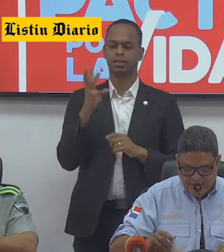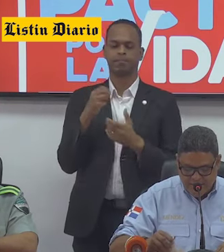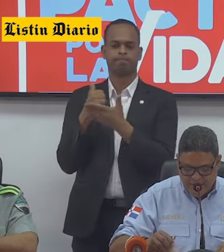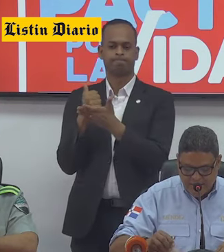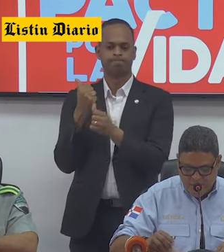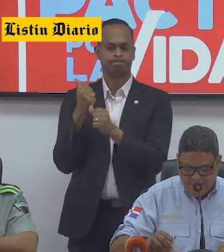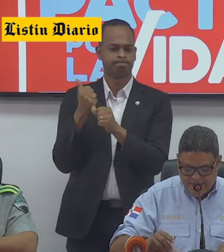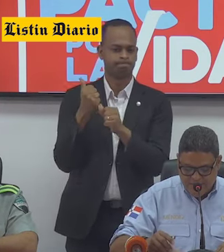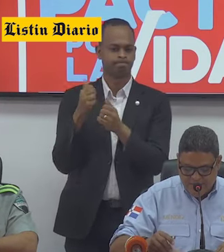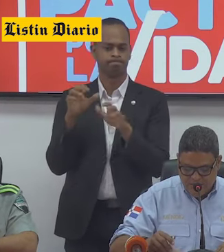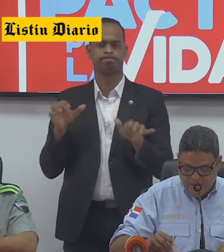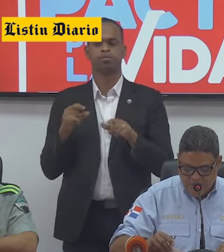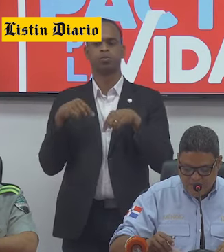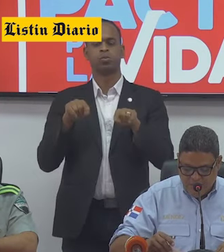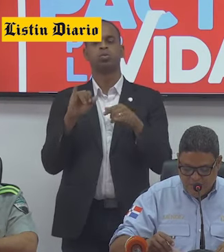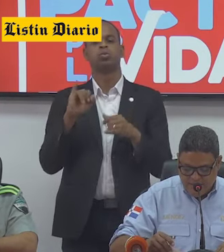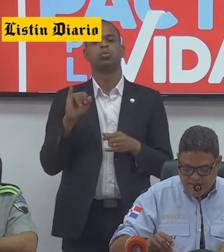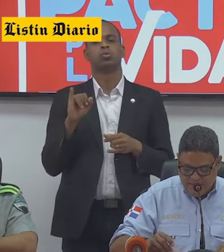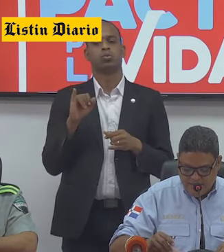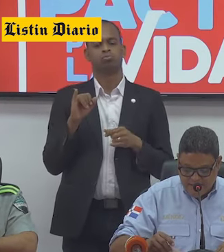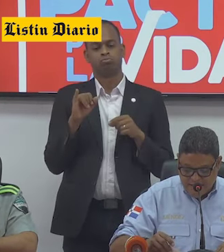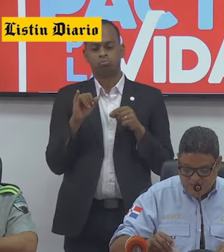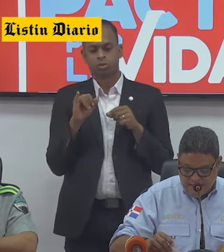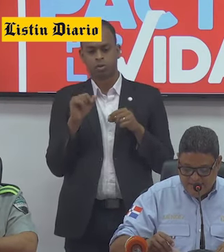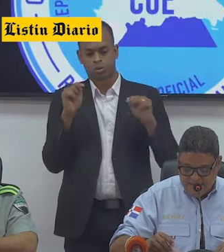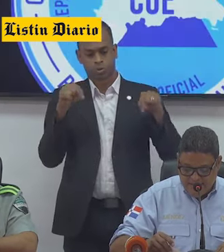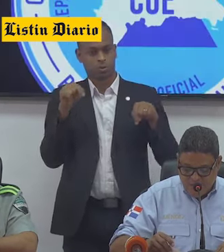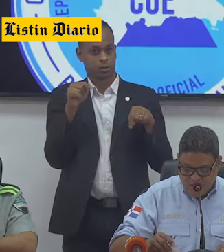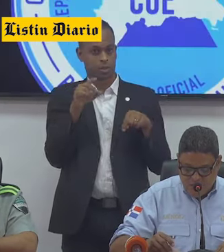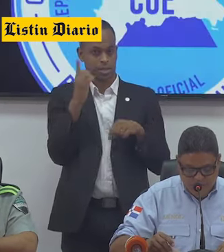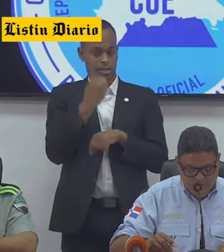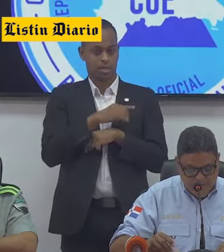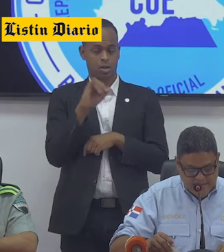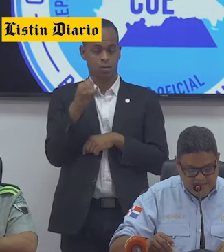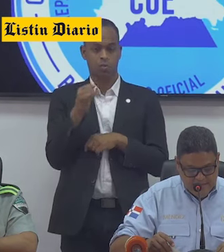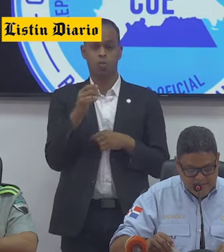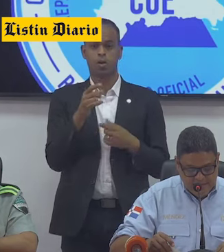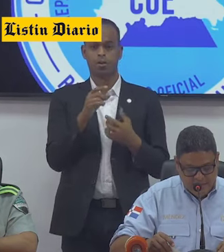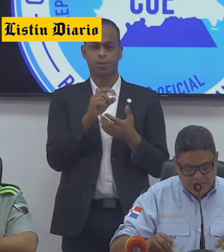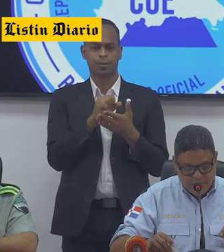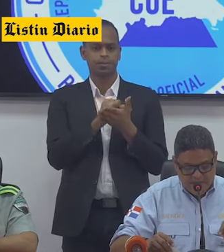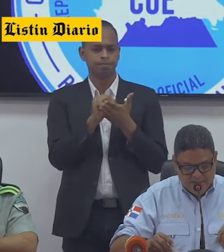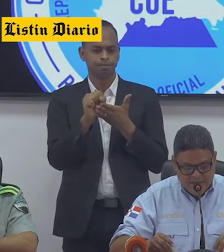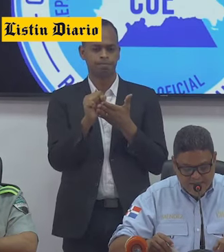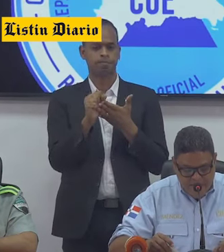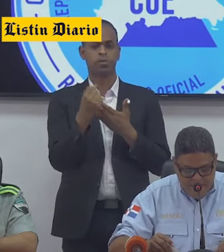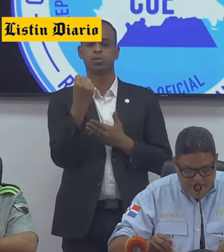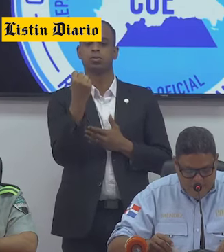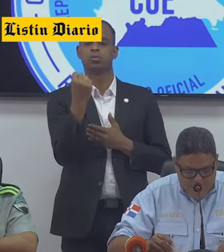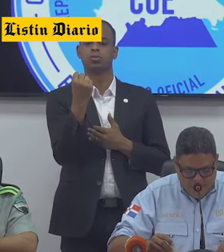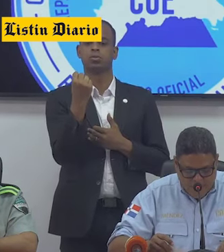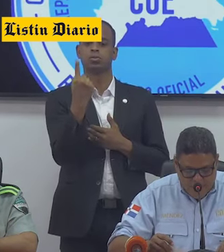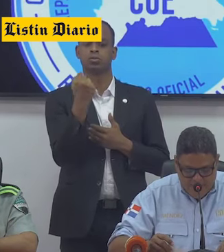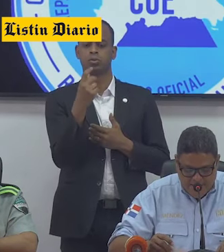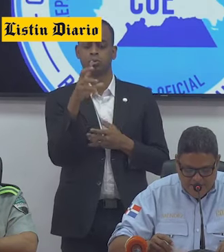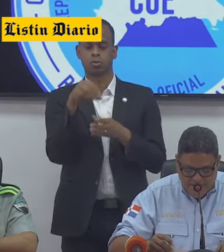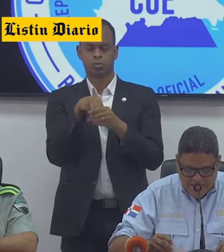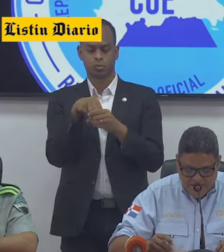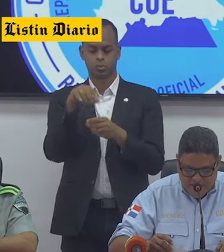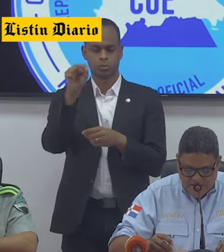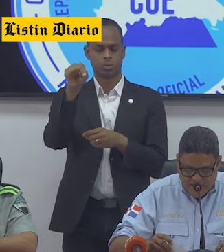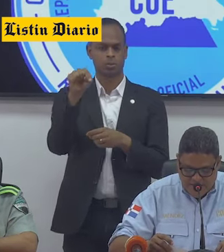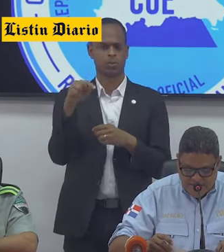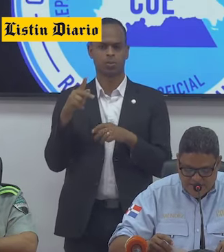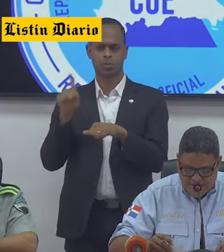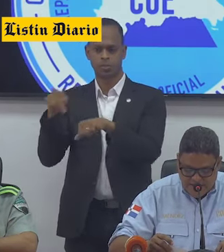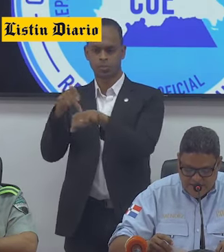durante el Jueves Santo, de las cuales 11 fueron realizadas en las diferentes provincias, 4 en la playa de Boca